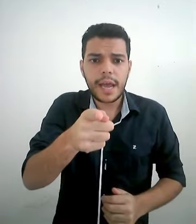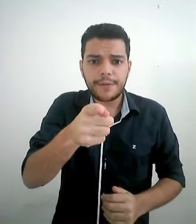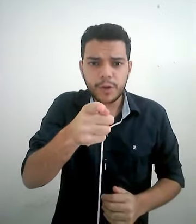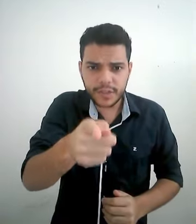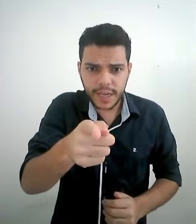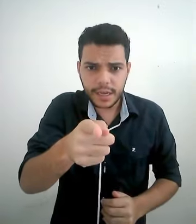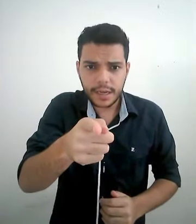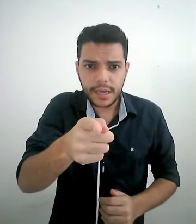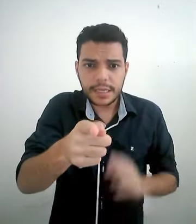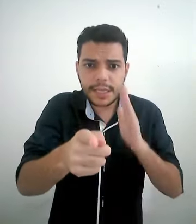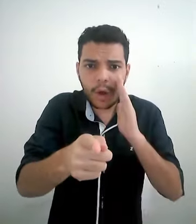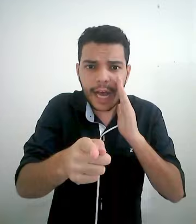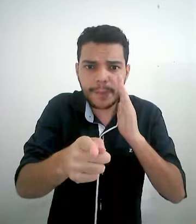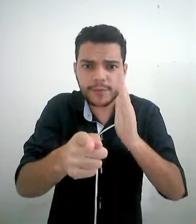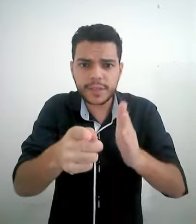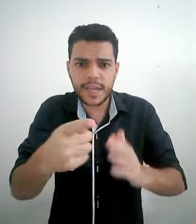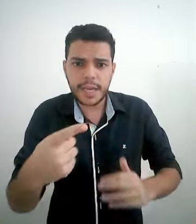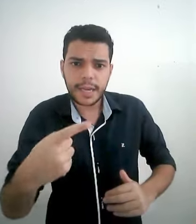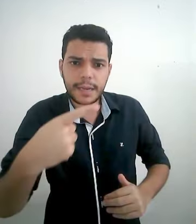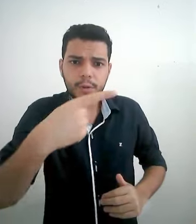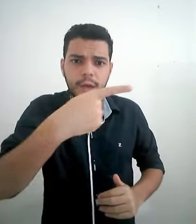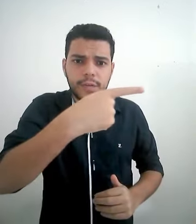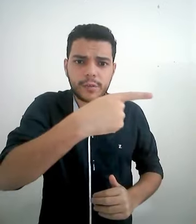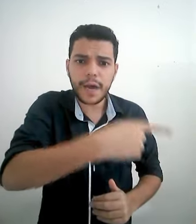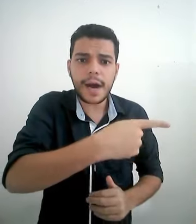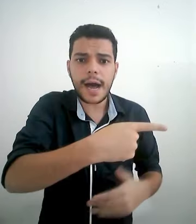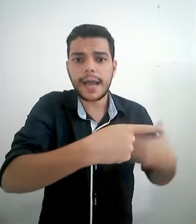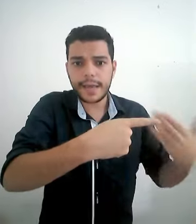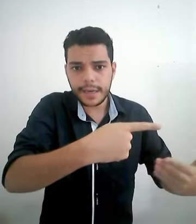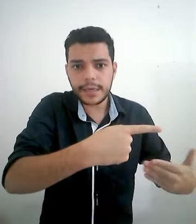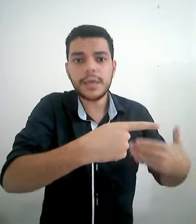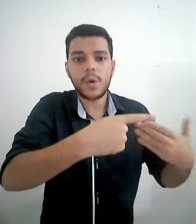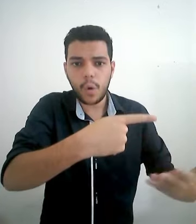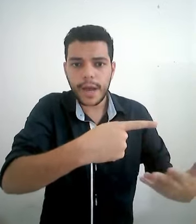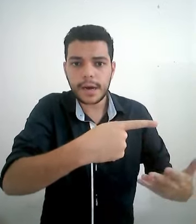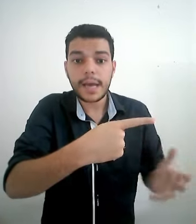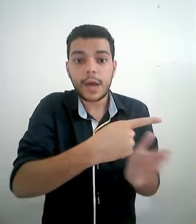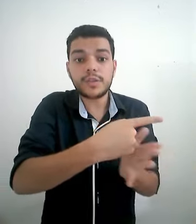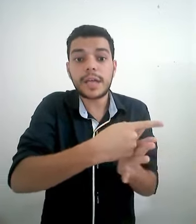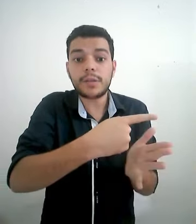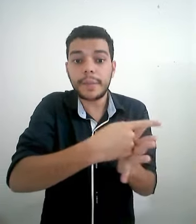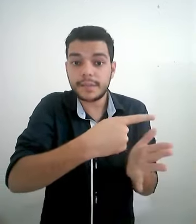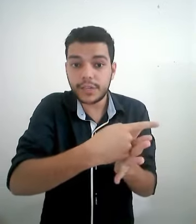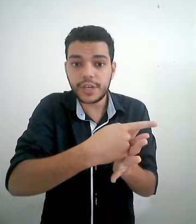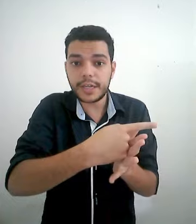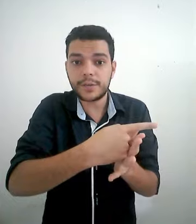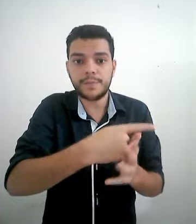é você. Se eu olhar para você e apontar o dedo para lá, é ele ou ela. É um sinal também sem gênero.